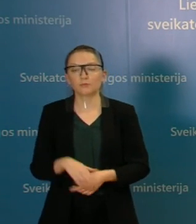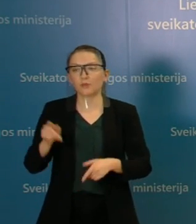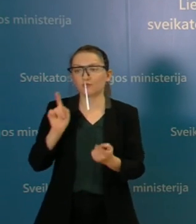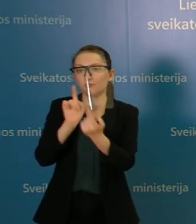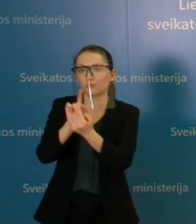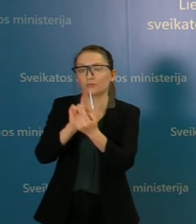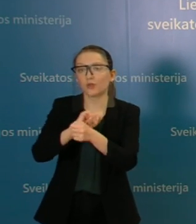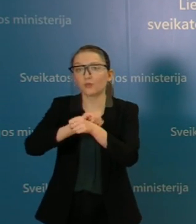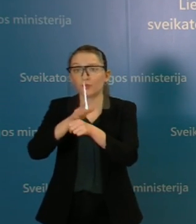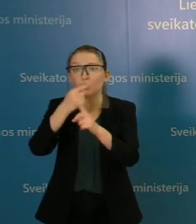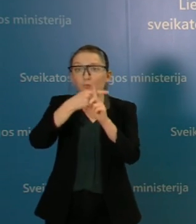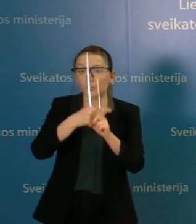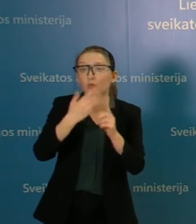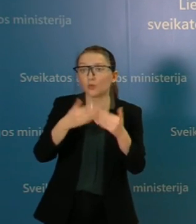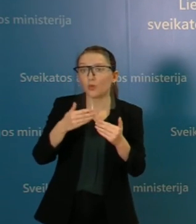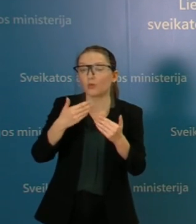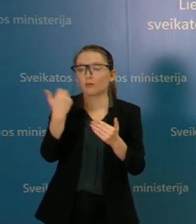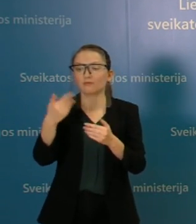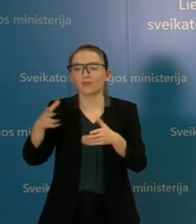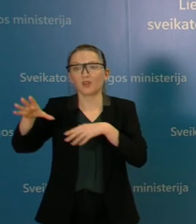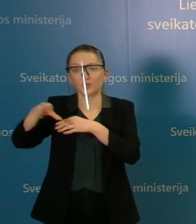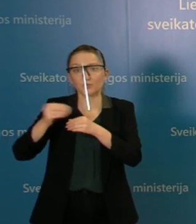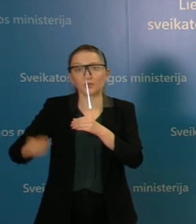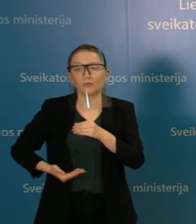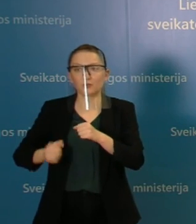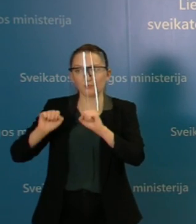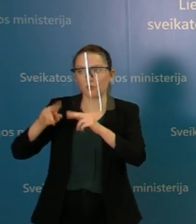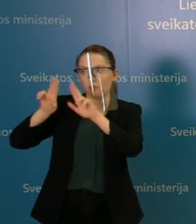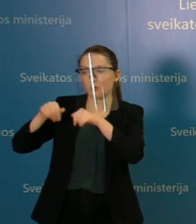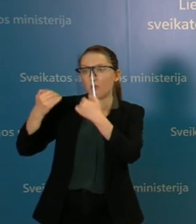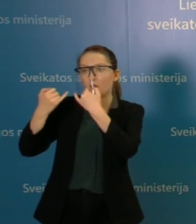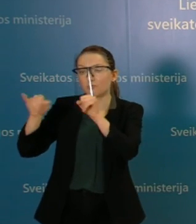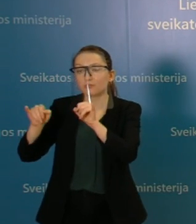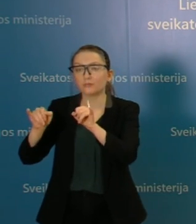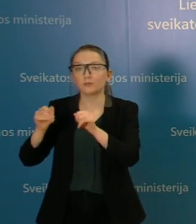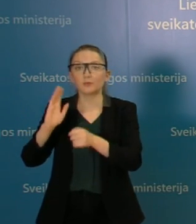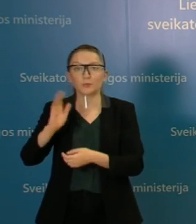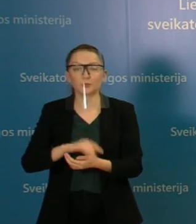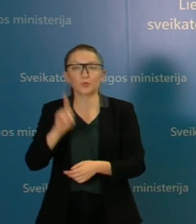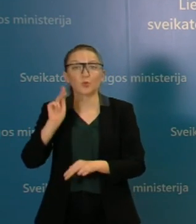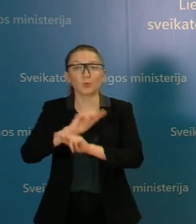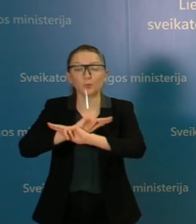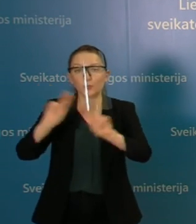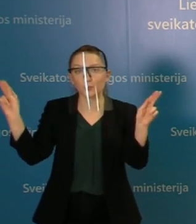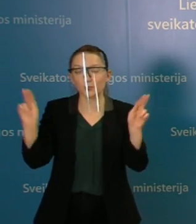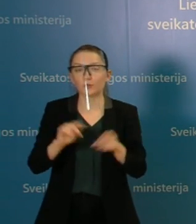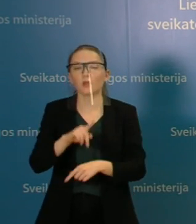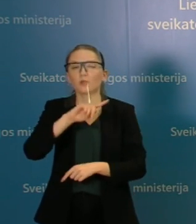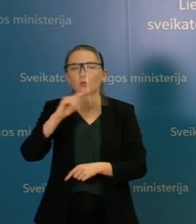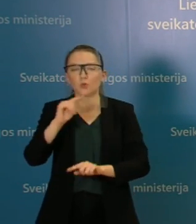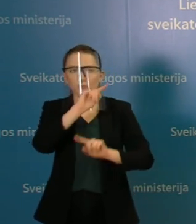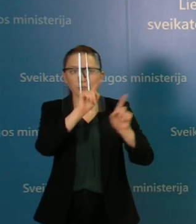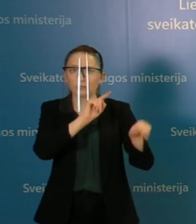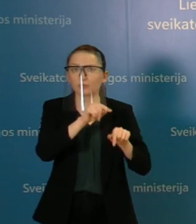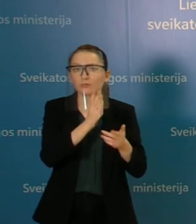kontaktuoja su jau nustatytų užsikrėtusiojų asmenių ir norim tiktai priminti, kadangi tokių klausimų irgi